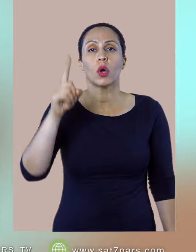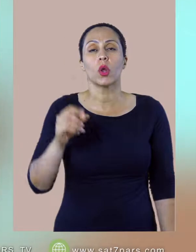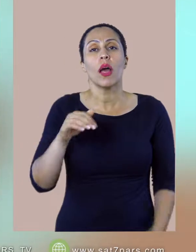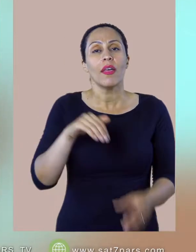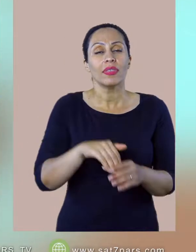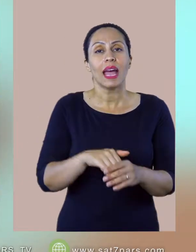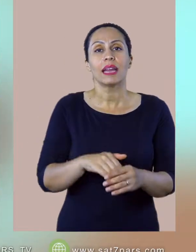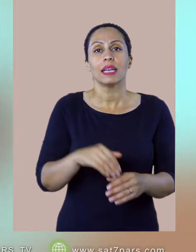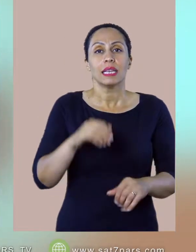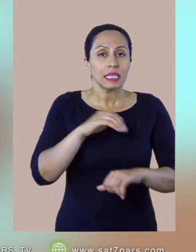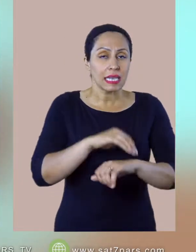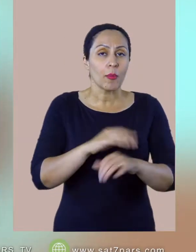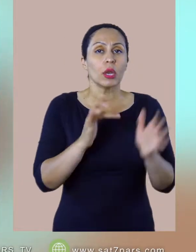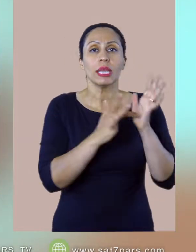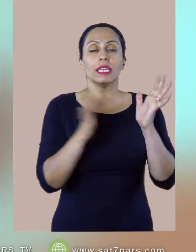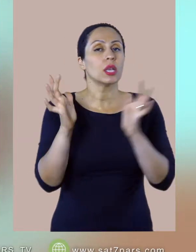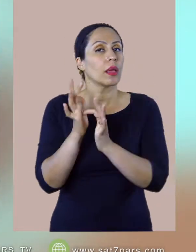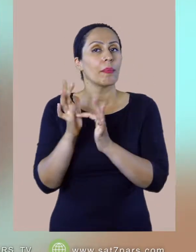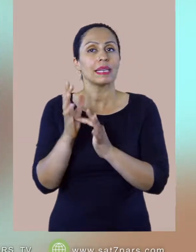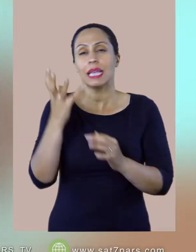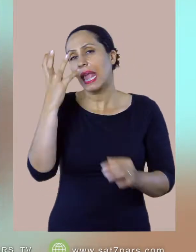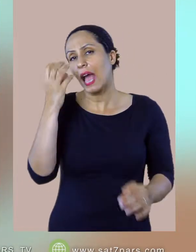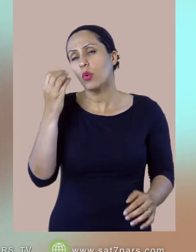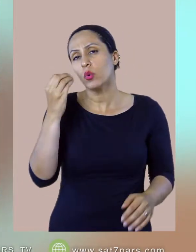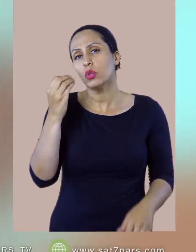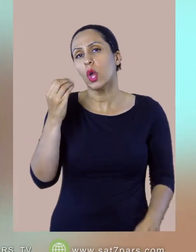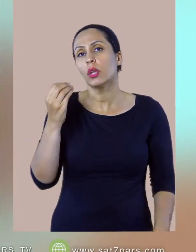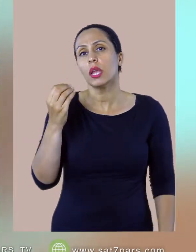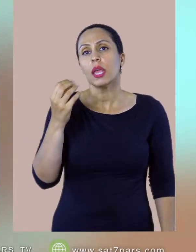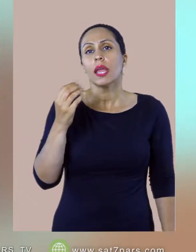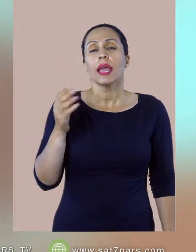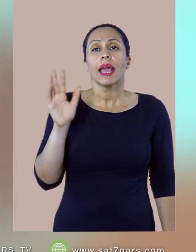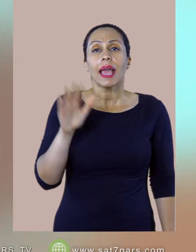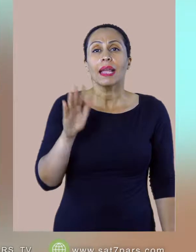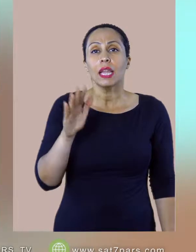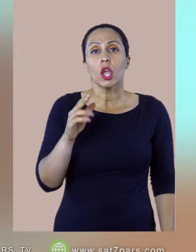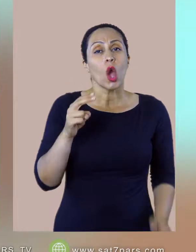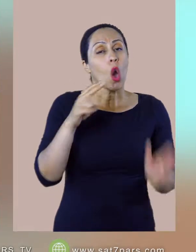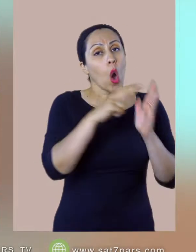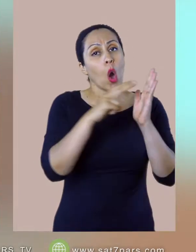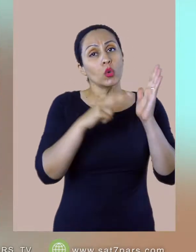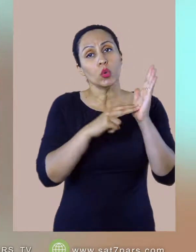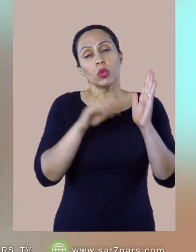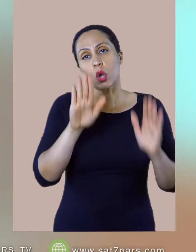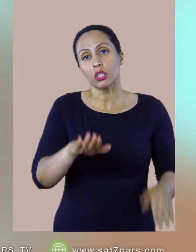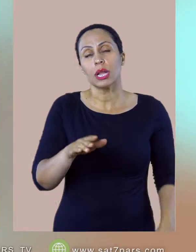ایسای مسیح یهودیان خیلی روی بکن نکن بودن و انگار